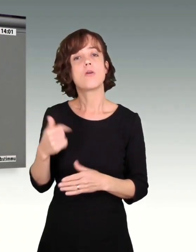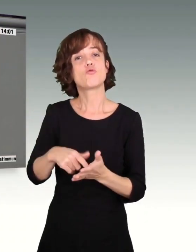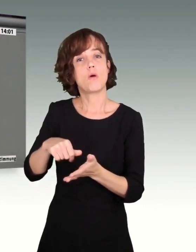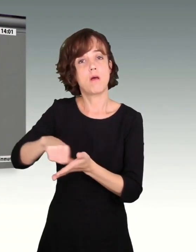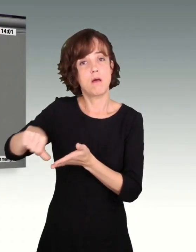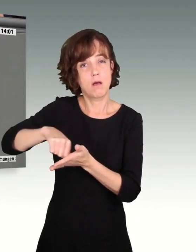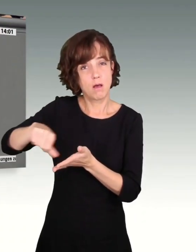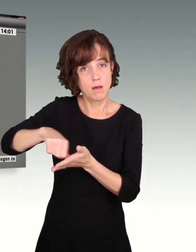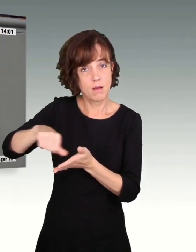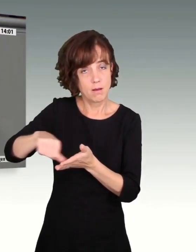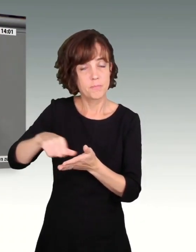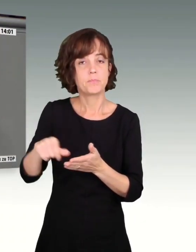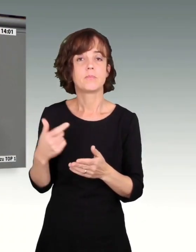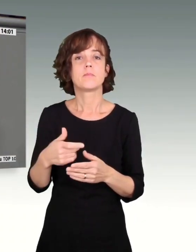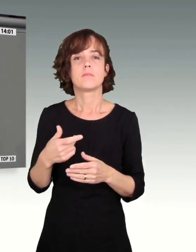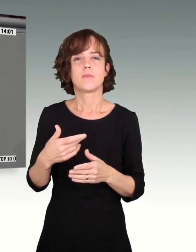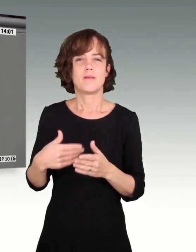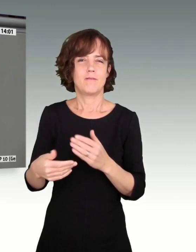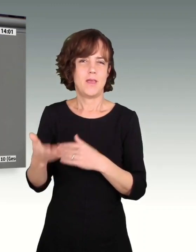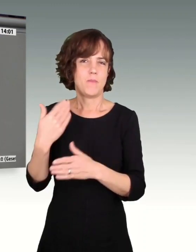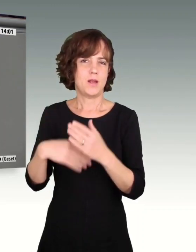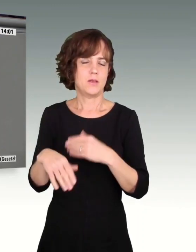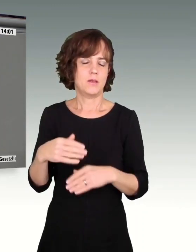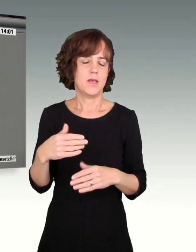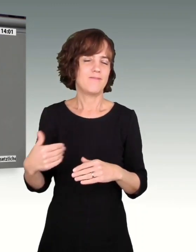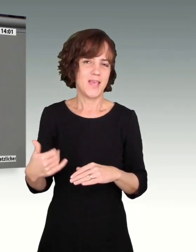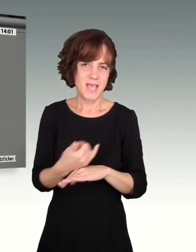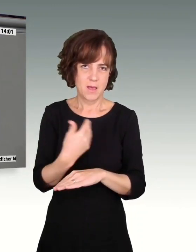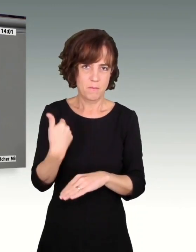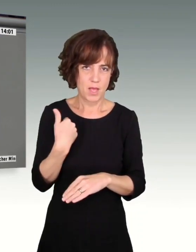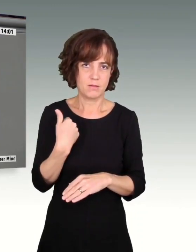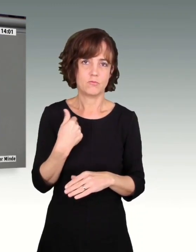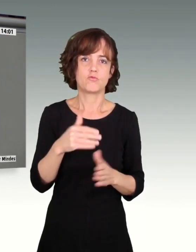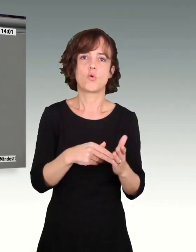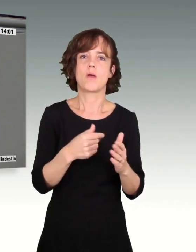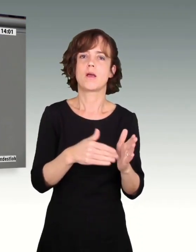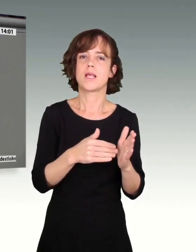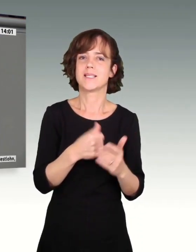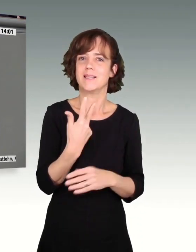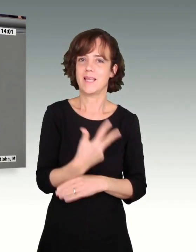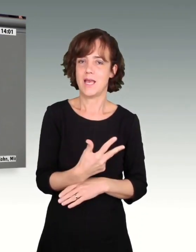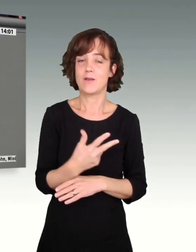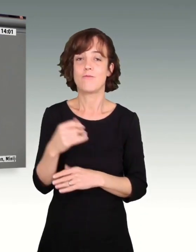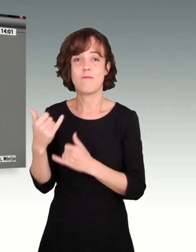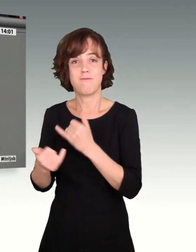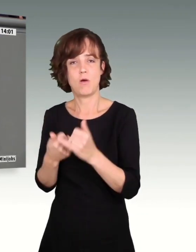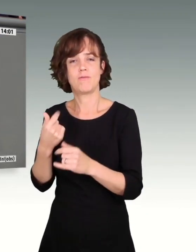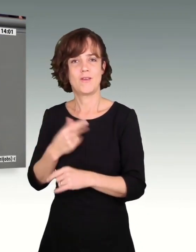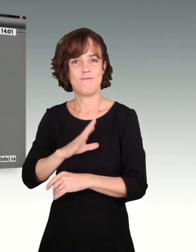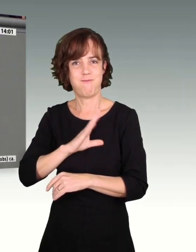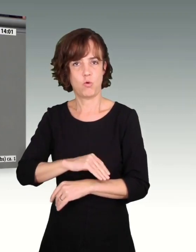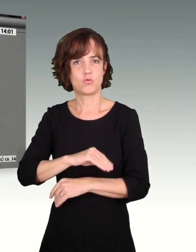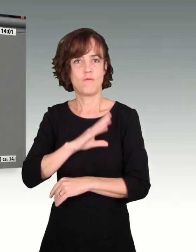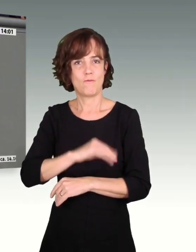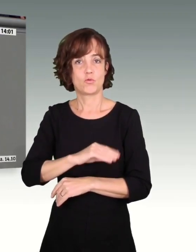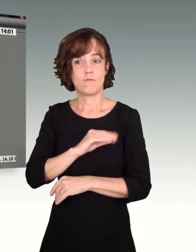Steuern. Der Ehemann in Steuerklasse 3 dafür weniger. Für die Frauen ist das extrem frustrierend,